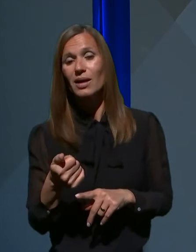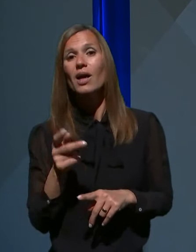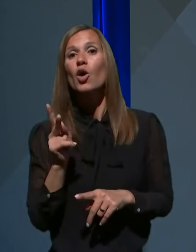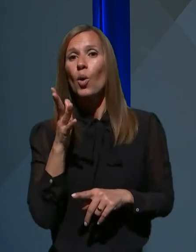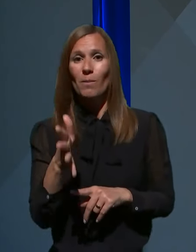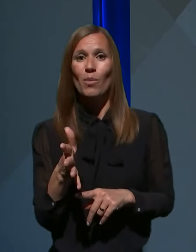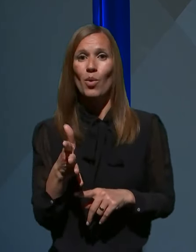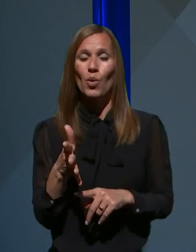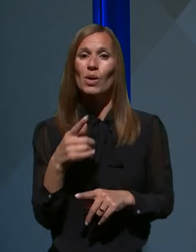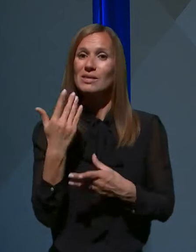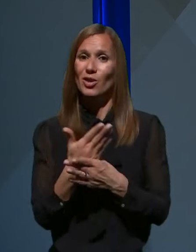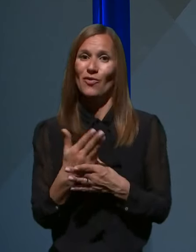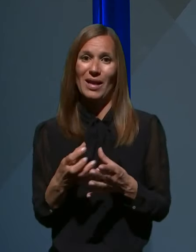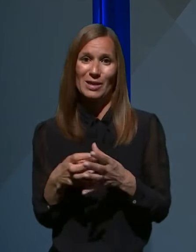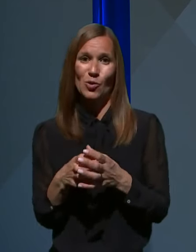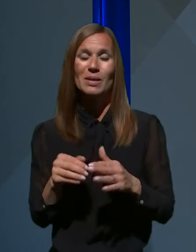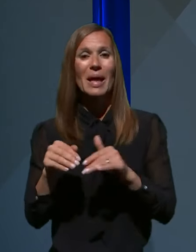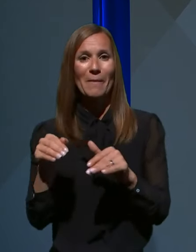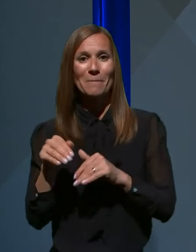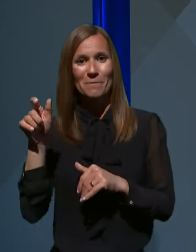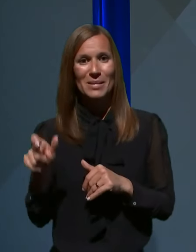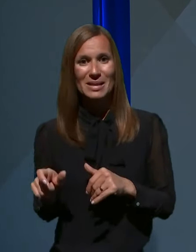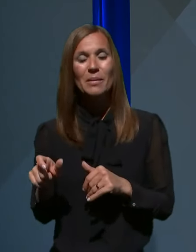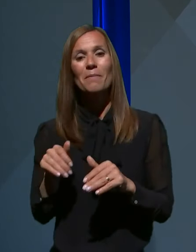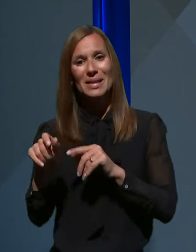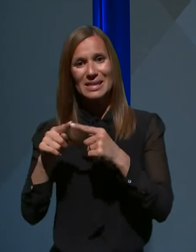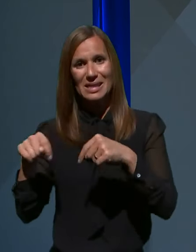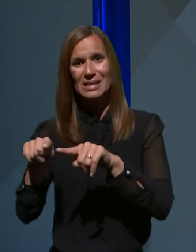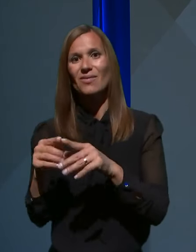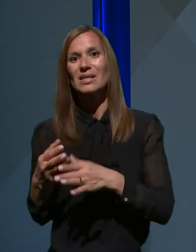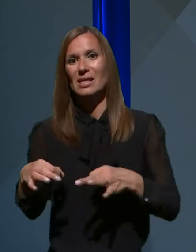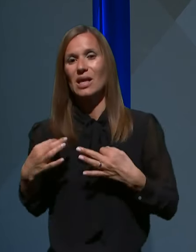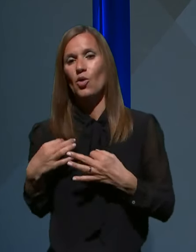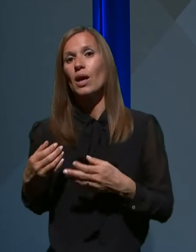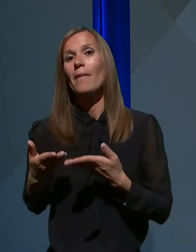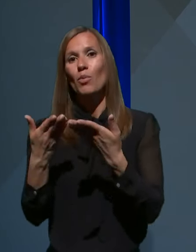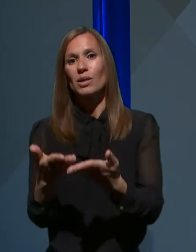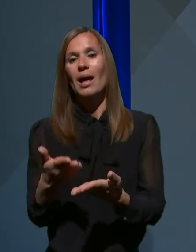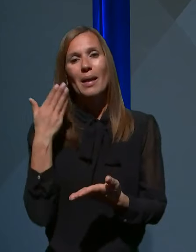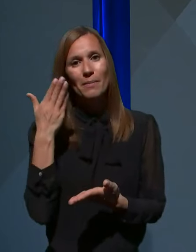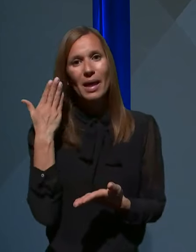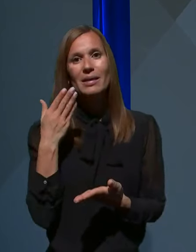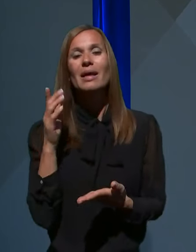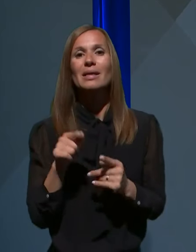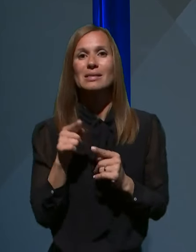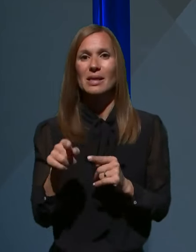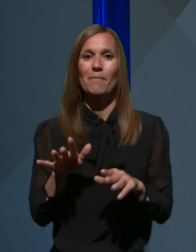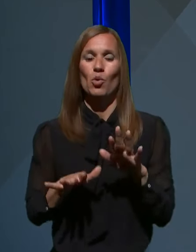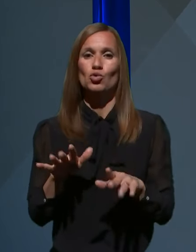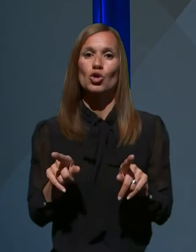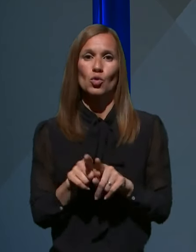Svetovalna skupina Ministrstva za zdravje podala svoje mnenje in s tem morda